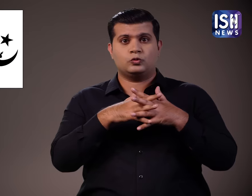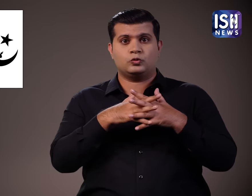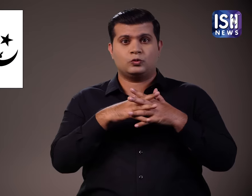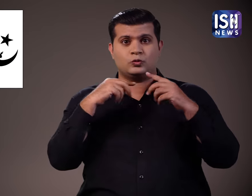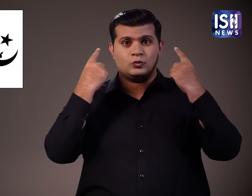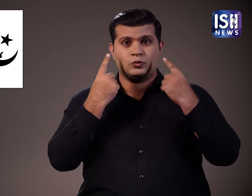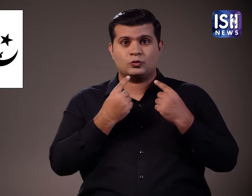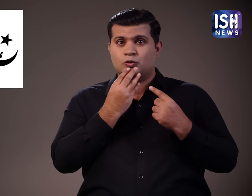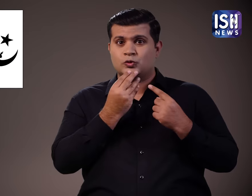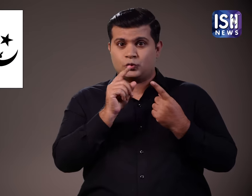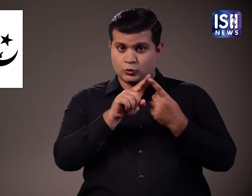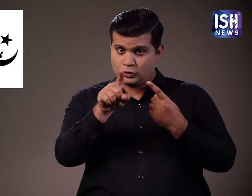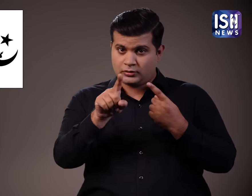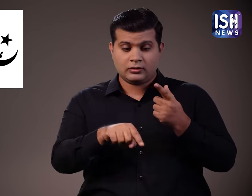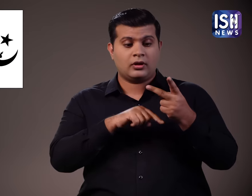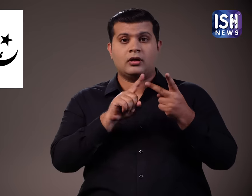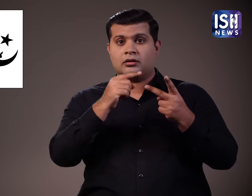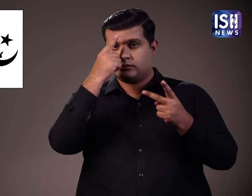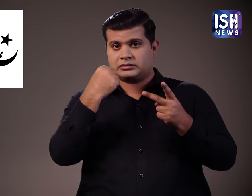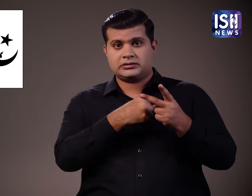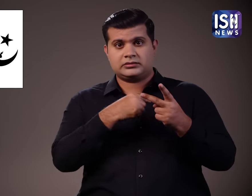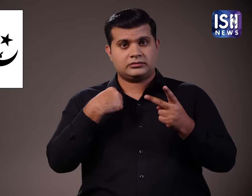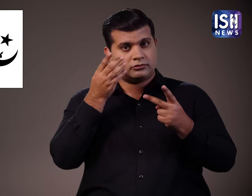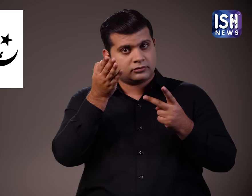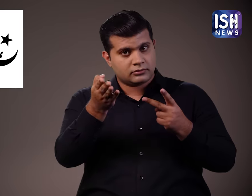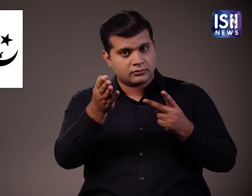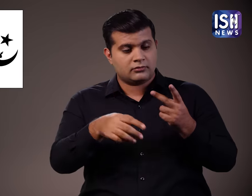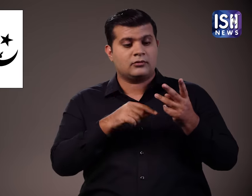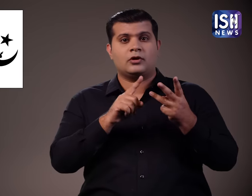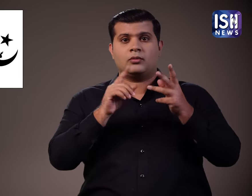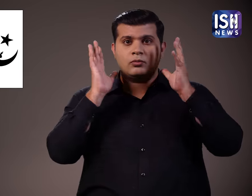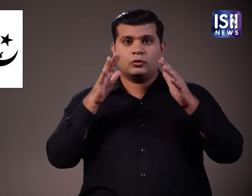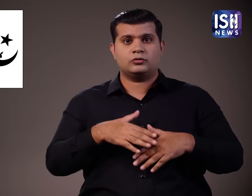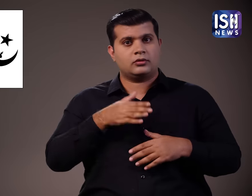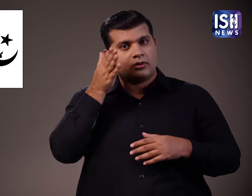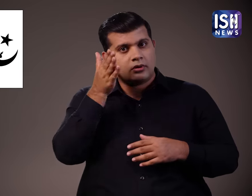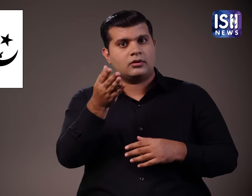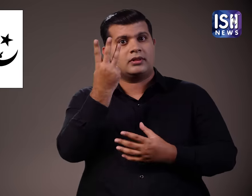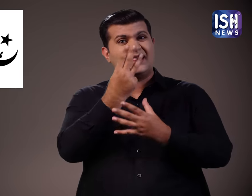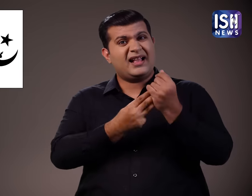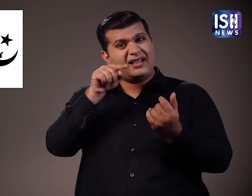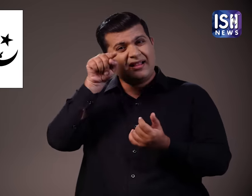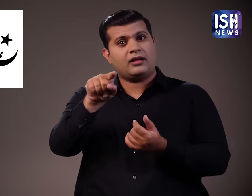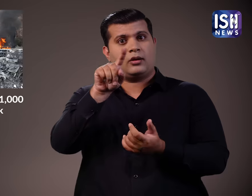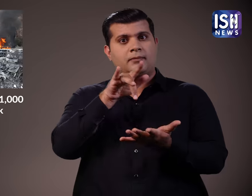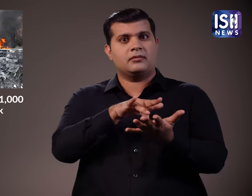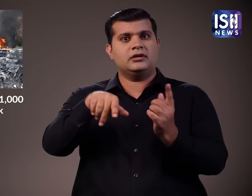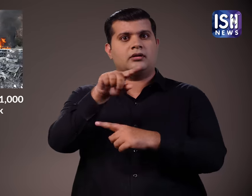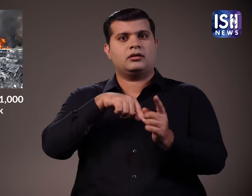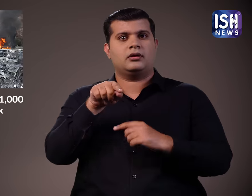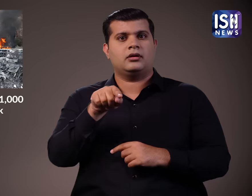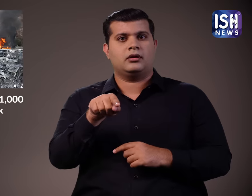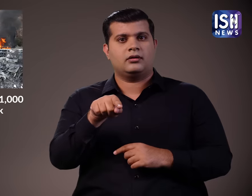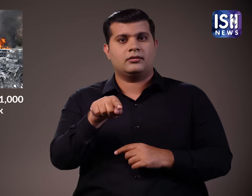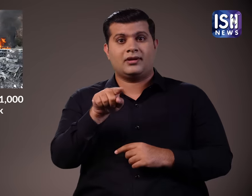है।